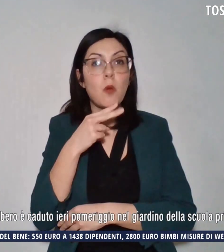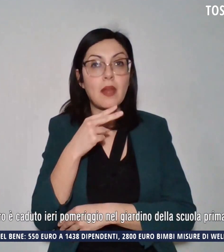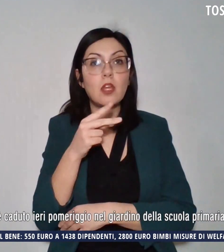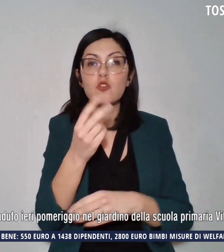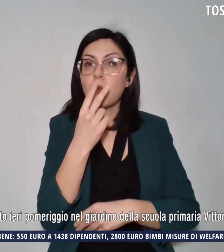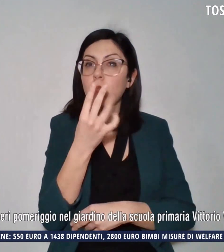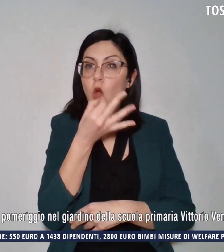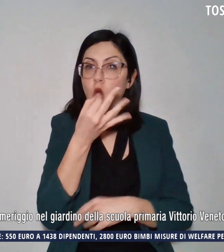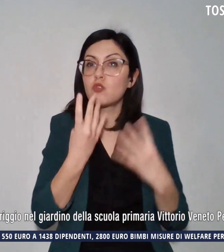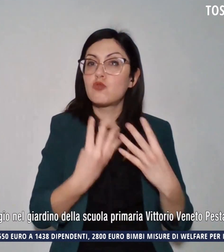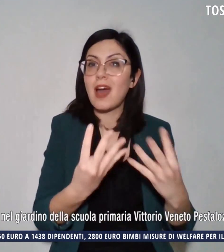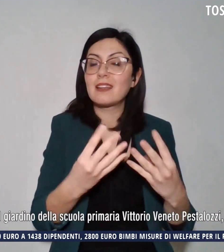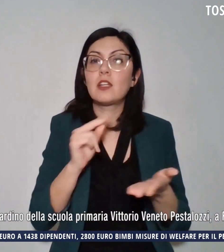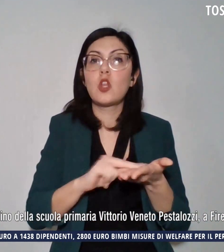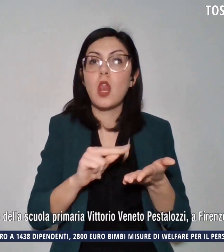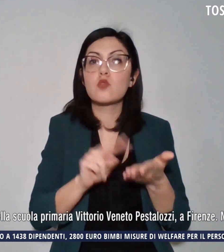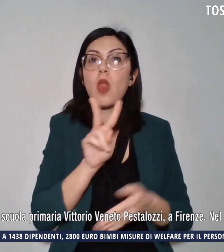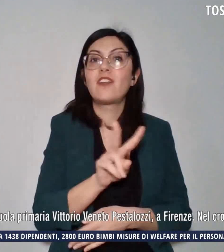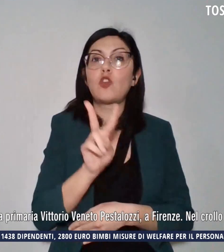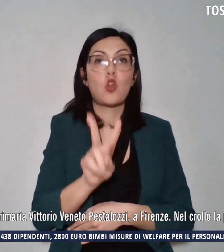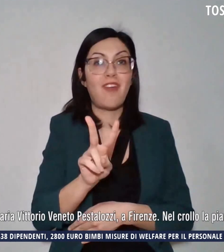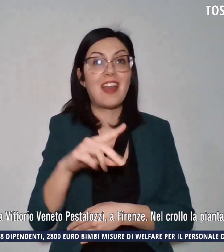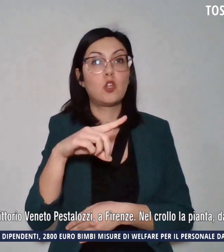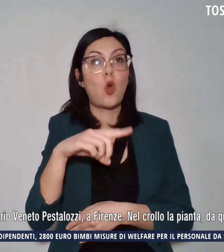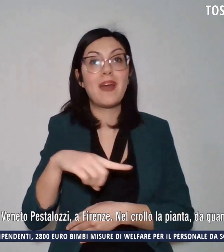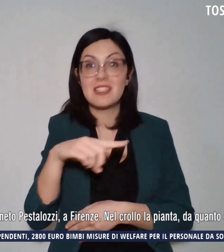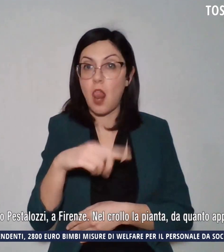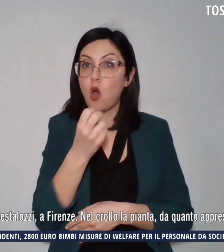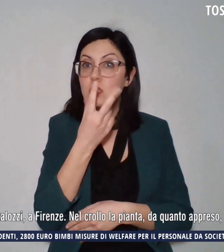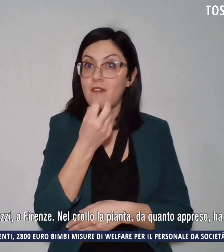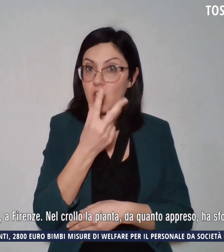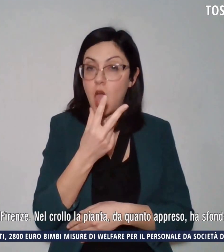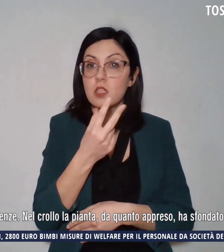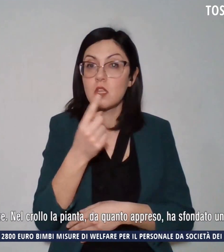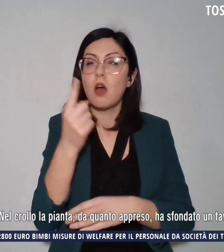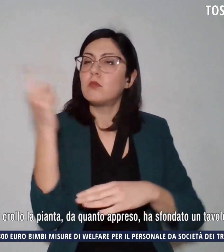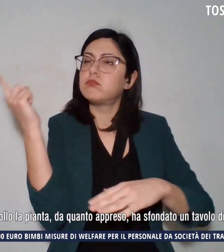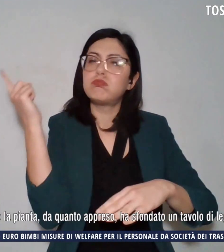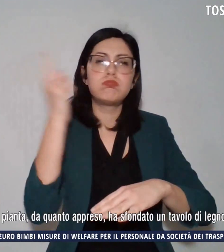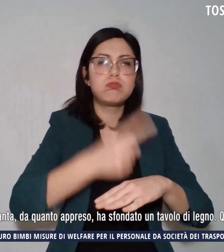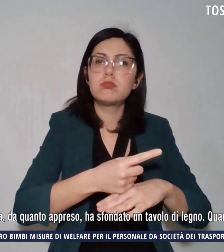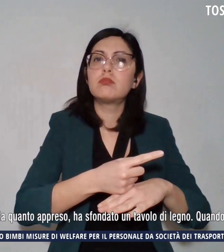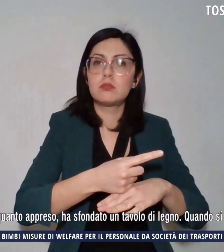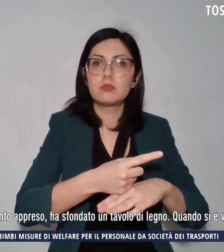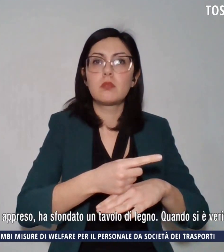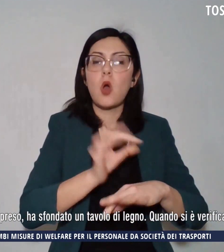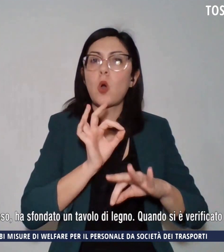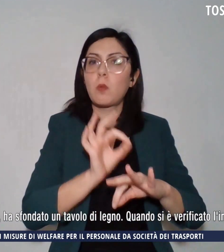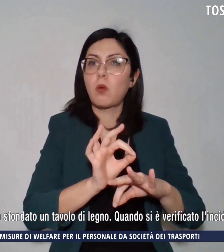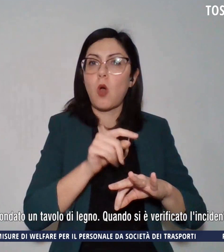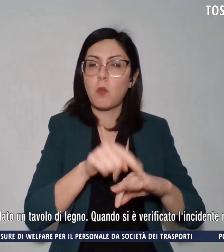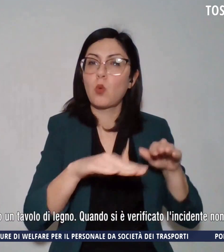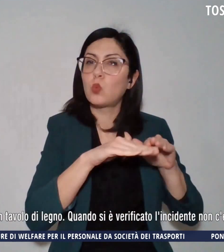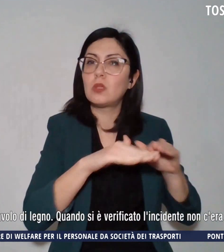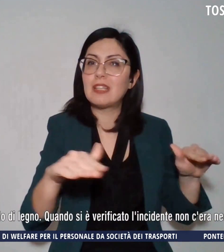Vittorio Veneto Pestalozzi a Firenze. Nel crollo la pianta ha sfondato un tavolo di